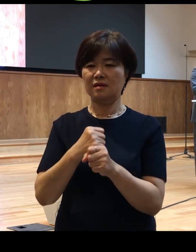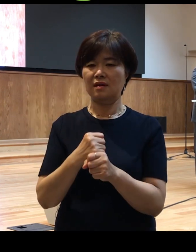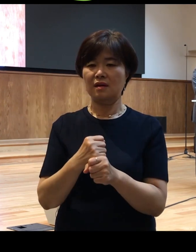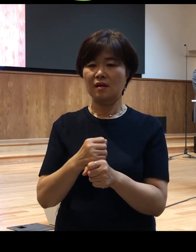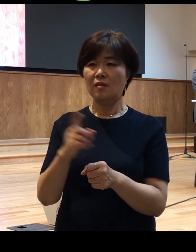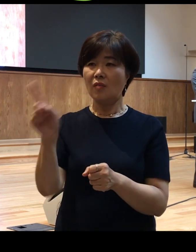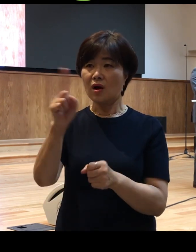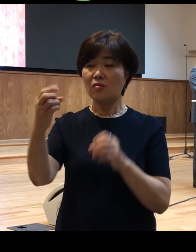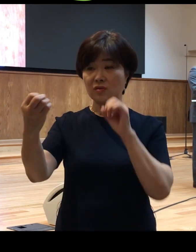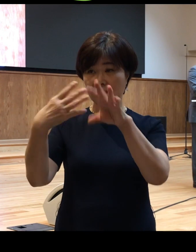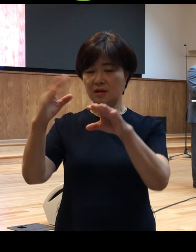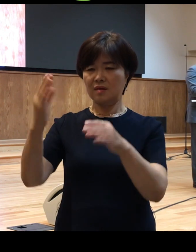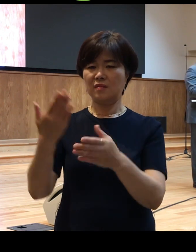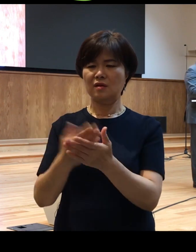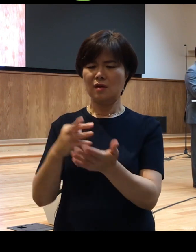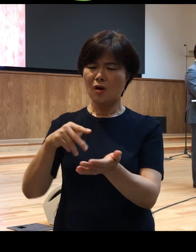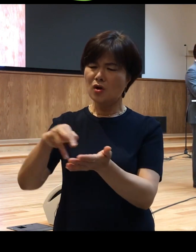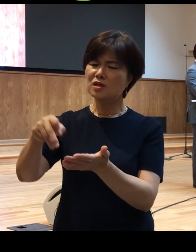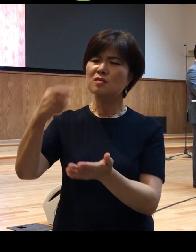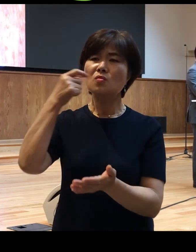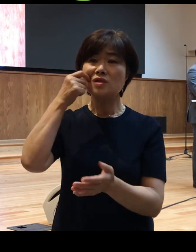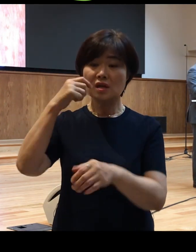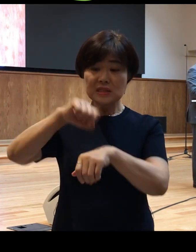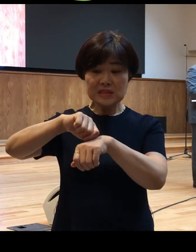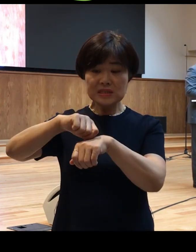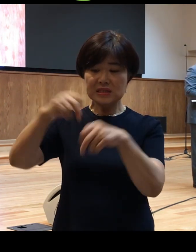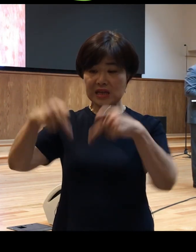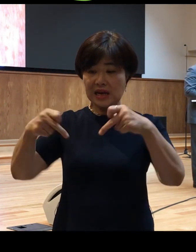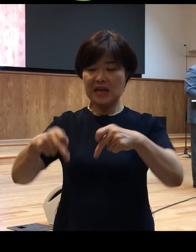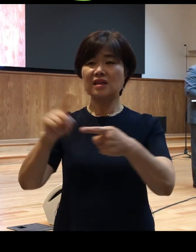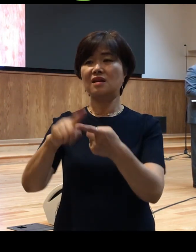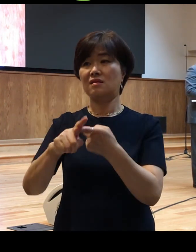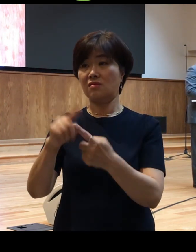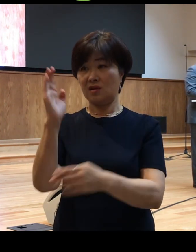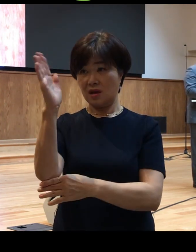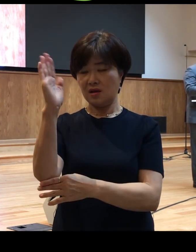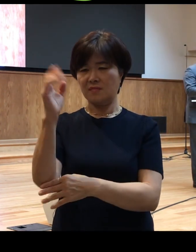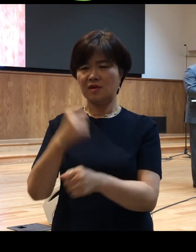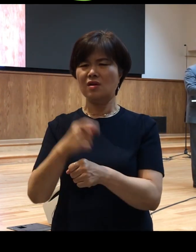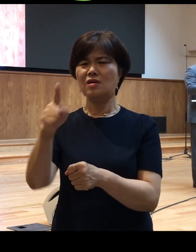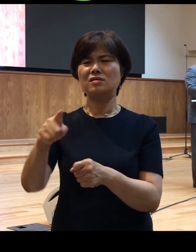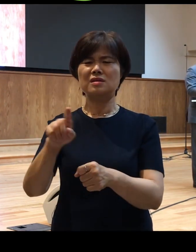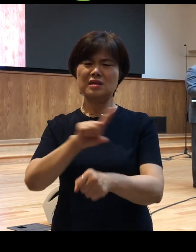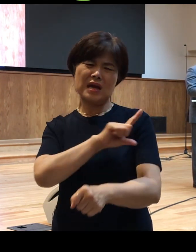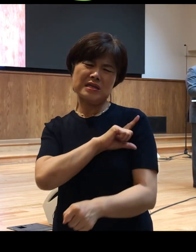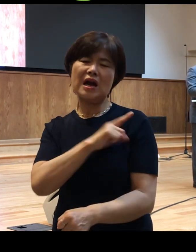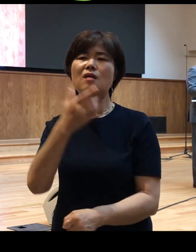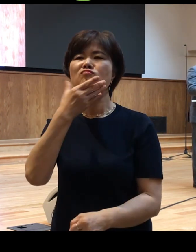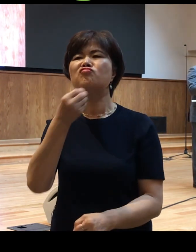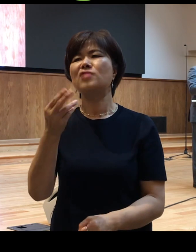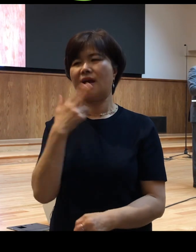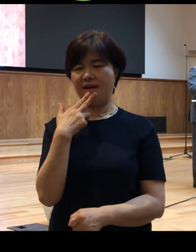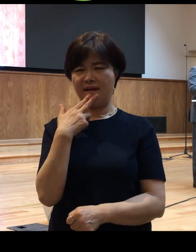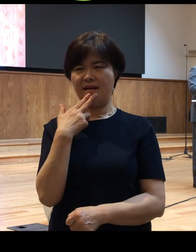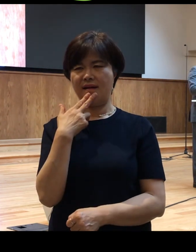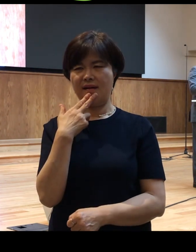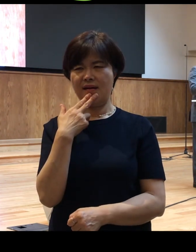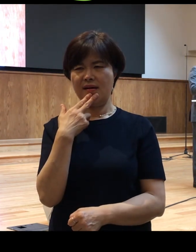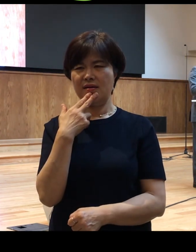이야기하냐면요 걷지 못하는 장애에 대해서 이야기하면서 이것은 가장 불행한 영구적인 장애이다